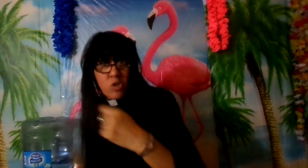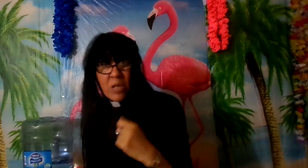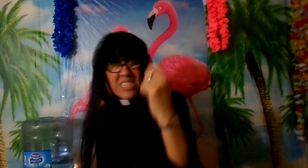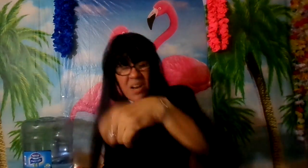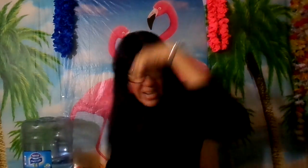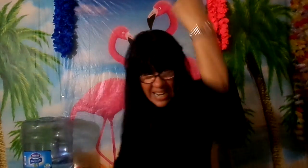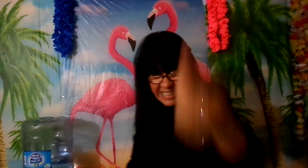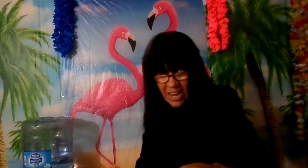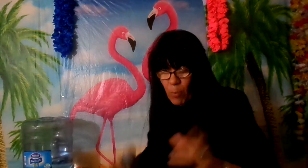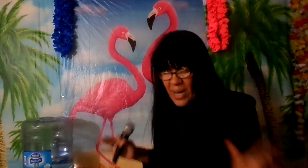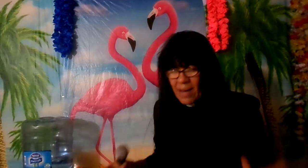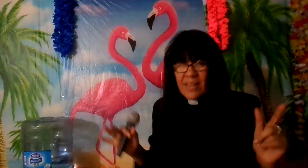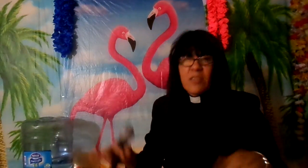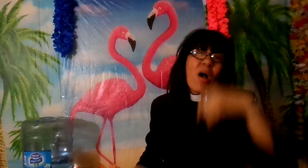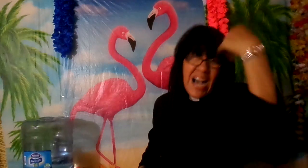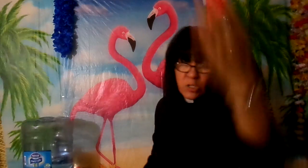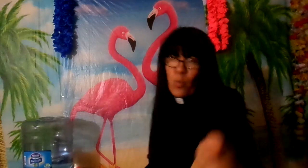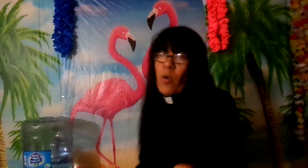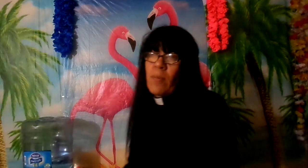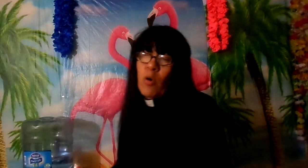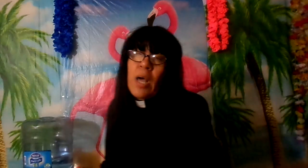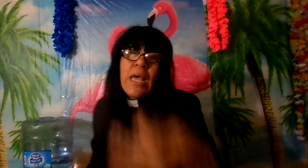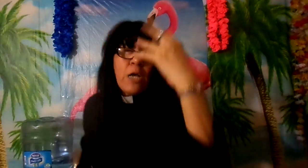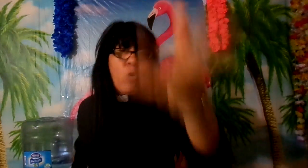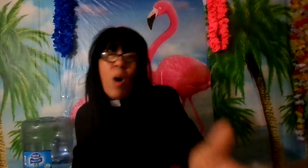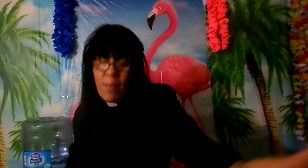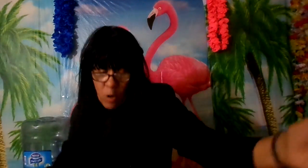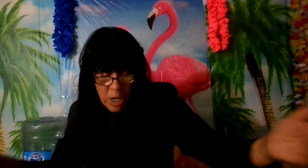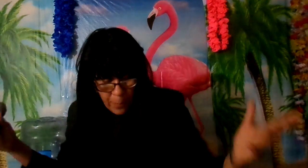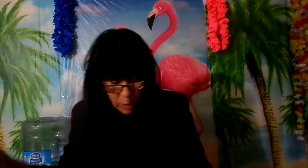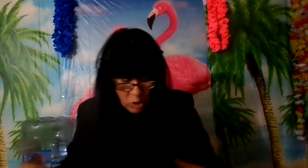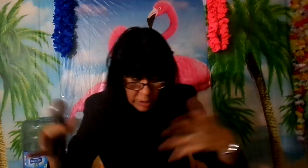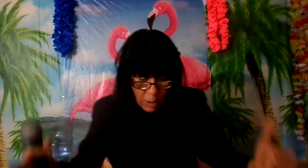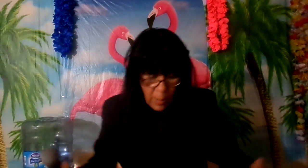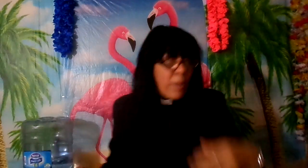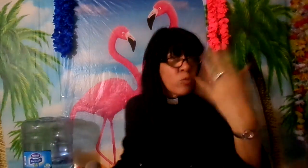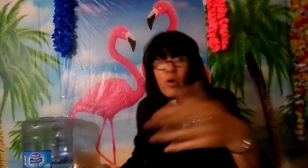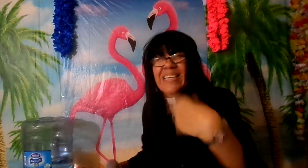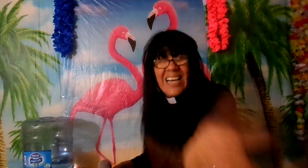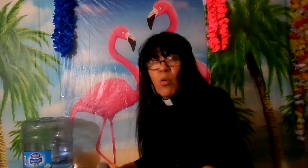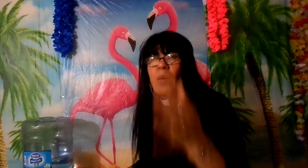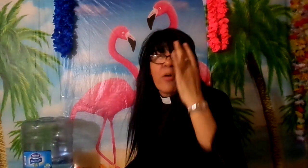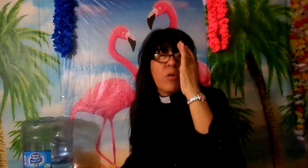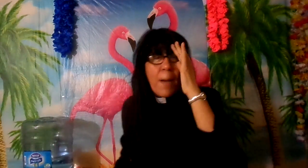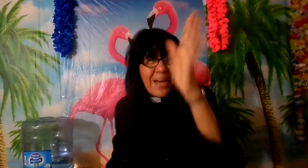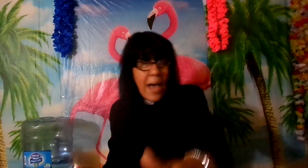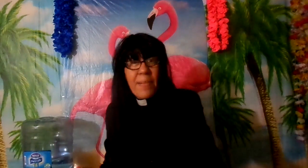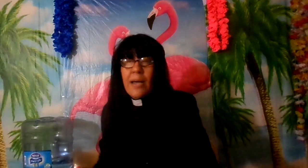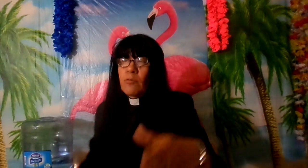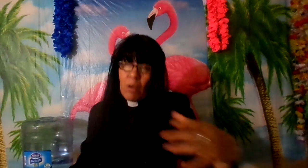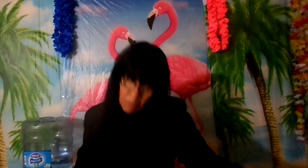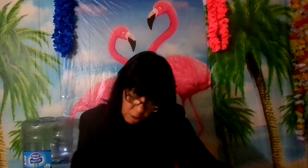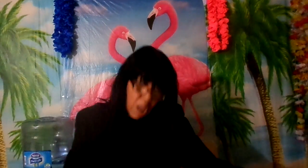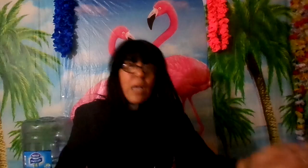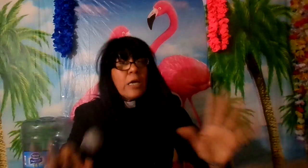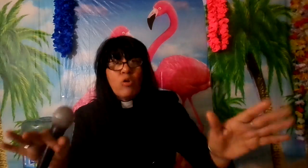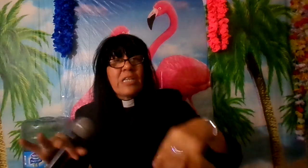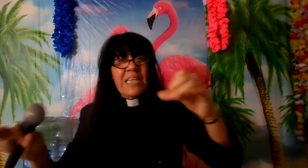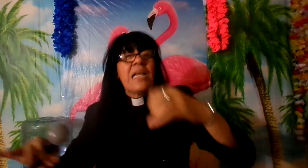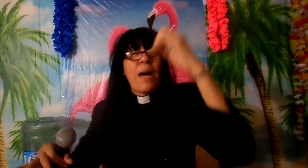soy una sierva que le traigo palabra de Dios a su pueblo y lo amo y por eso traigo a algunos que te aduermen con la palabra y no te traen la